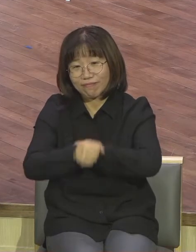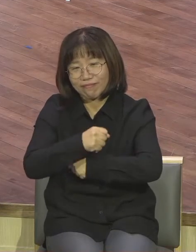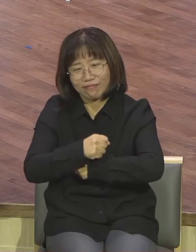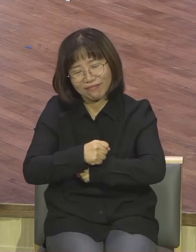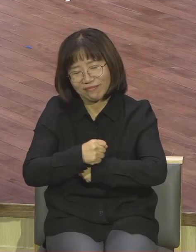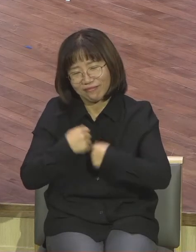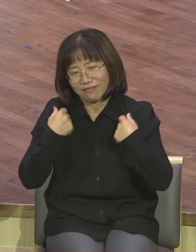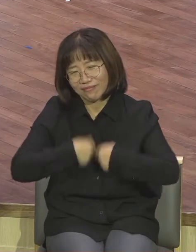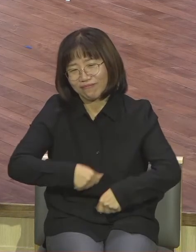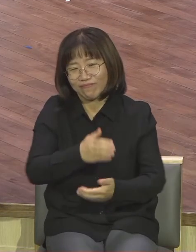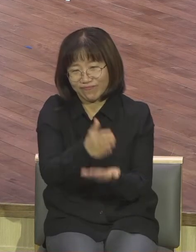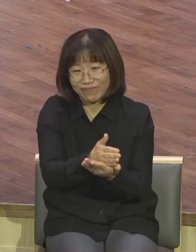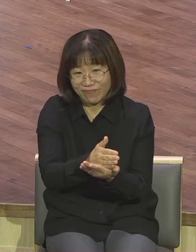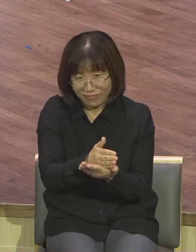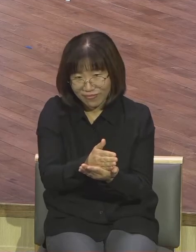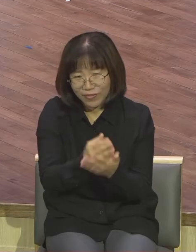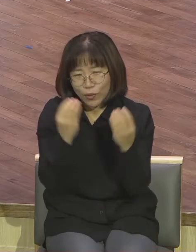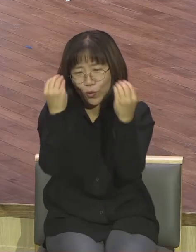그래 생각하면 또 이게 착각이요